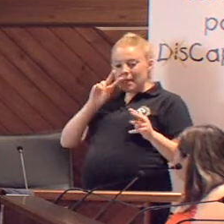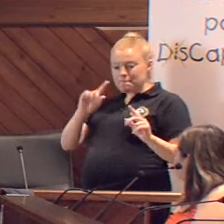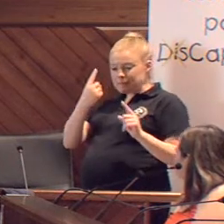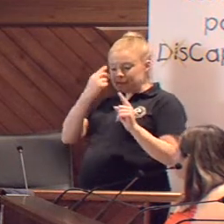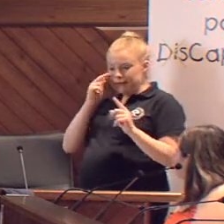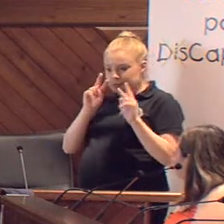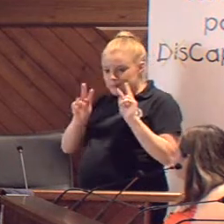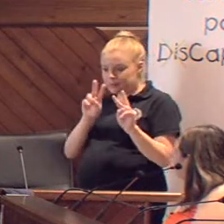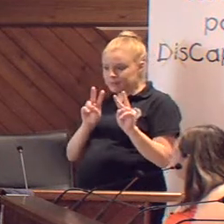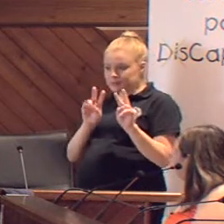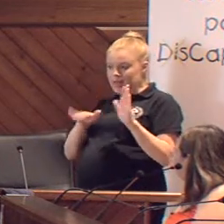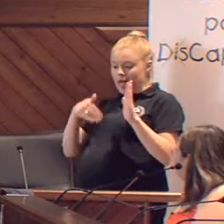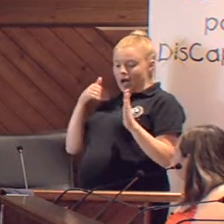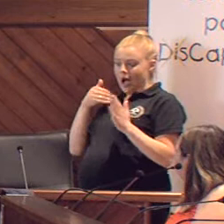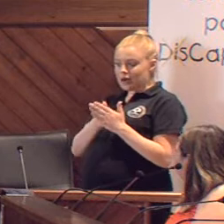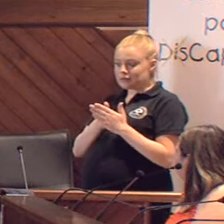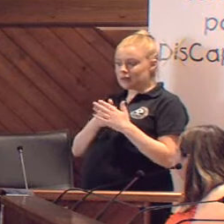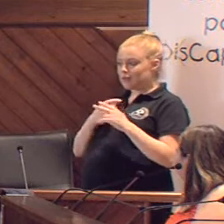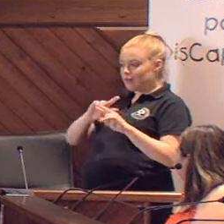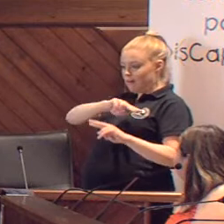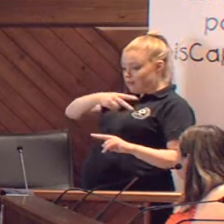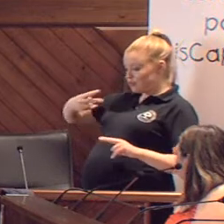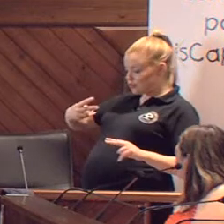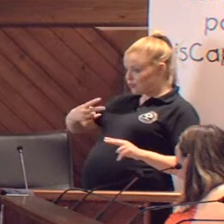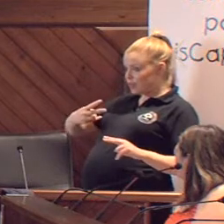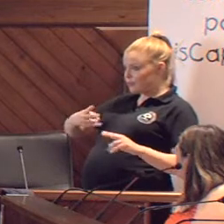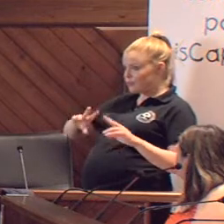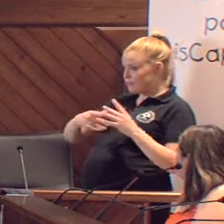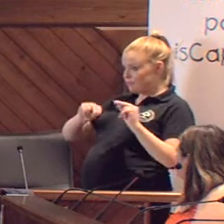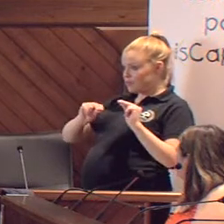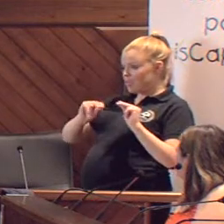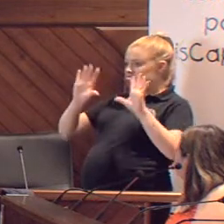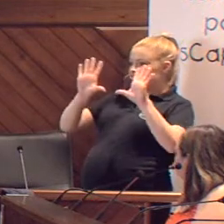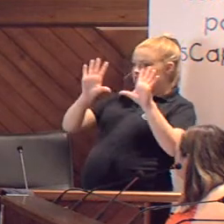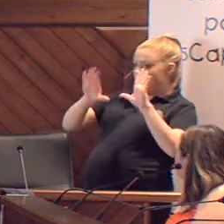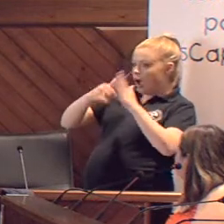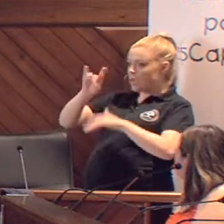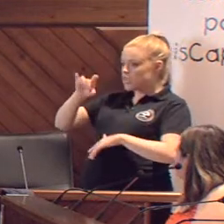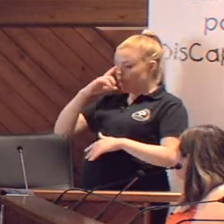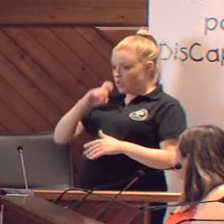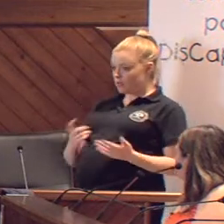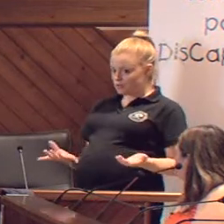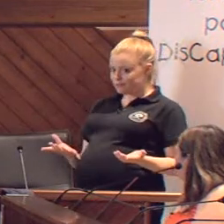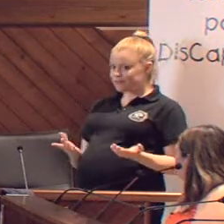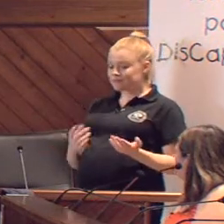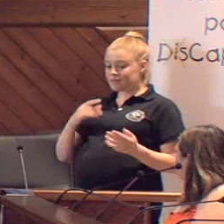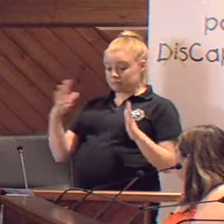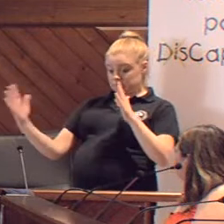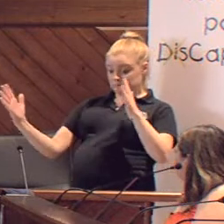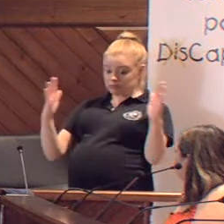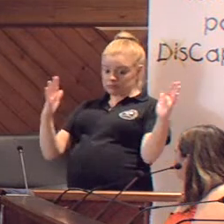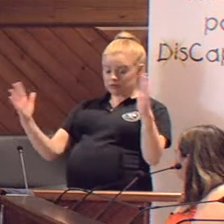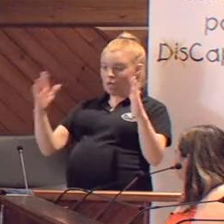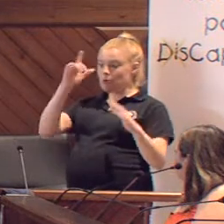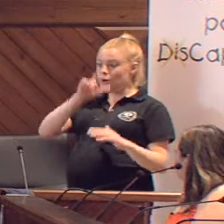síntomas hasta que hay un diagnóstico certero, pueden pasar de 10 a 15 años. Durante este tiempo se van a producir en la